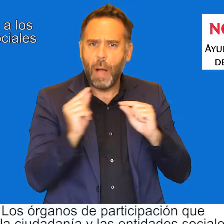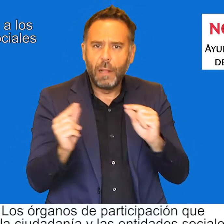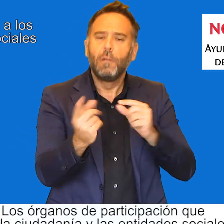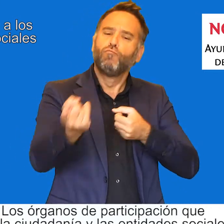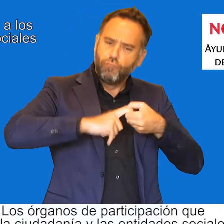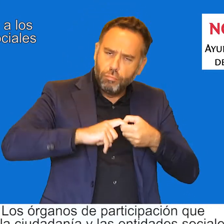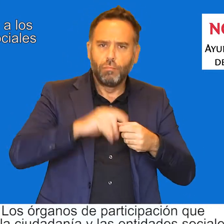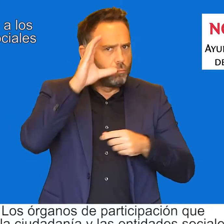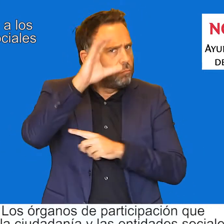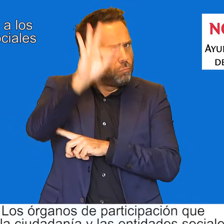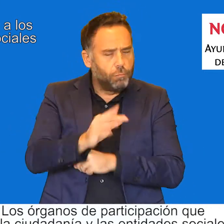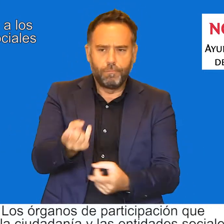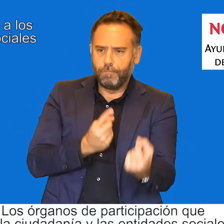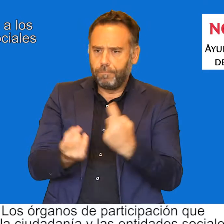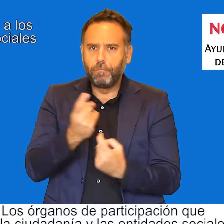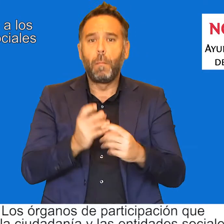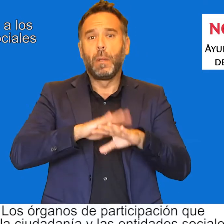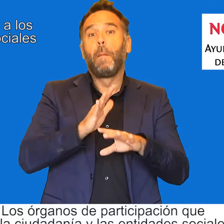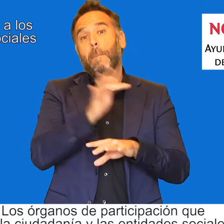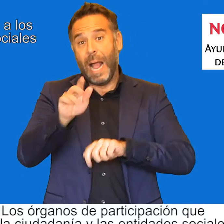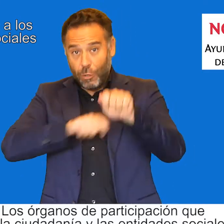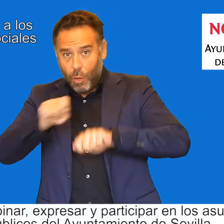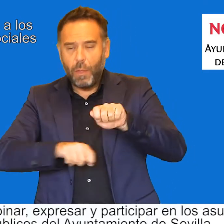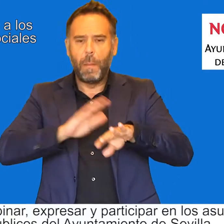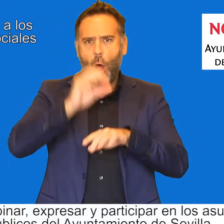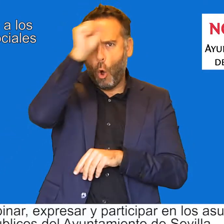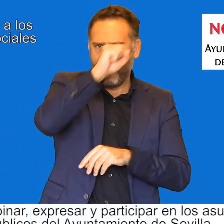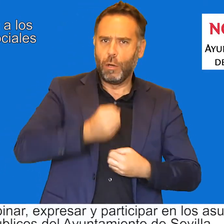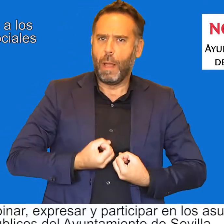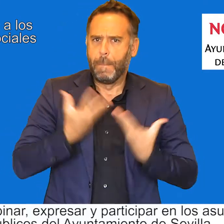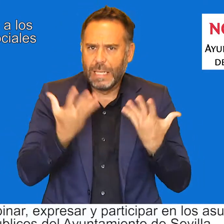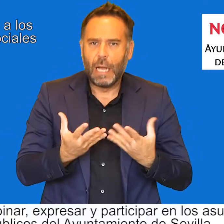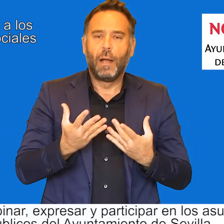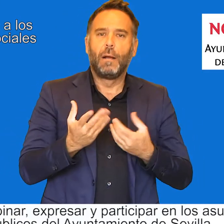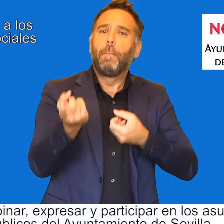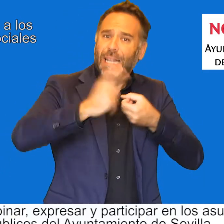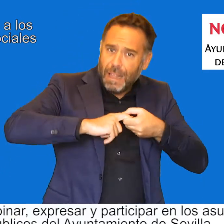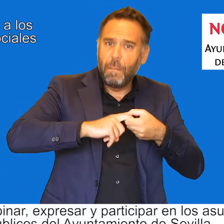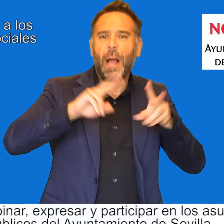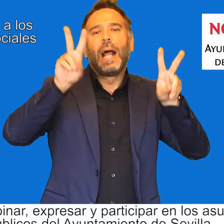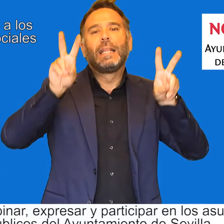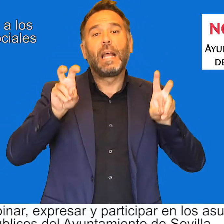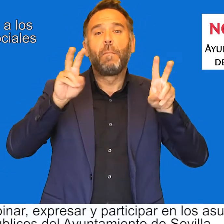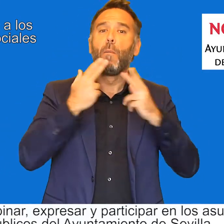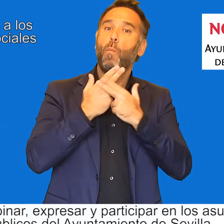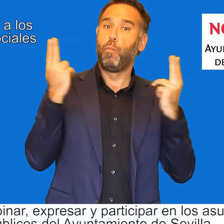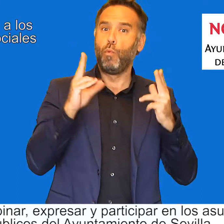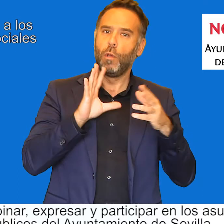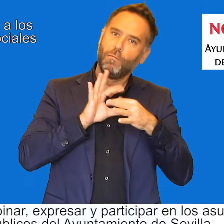la ciudadanía y las entidades sociales para opinar, expresar y participar en los asuntos